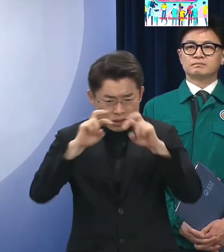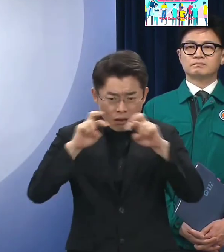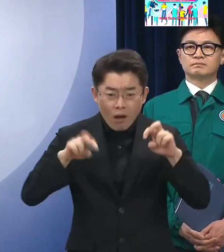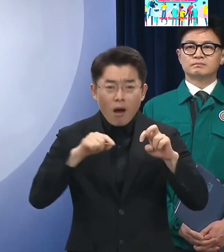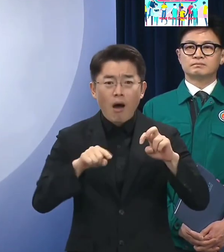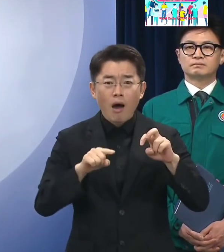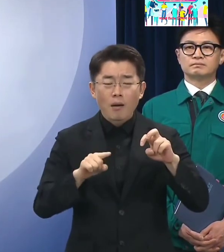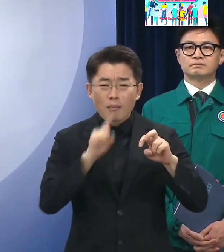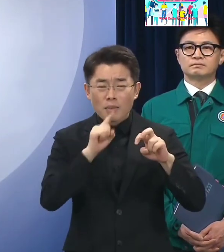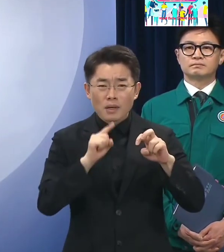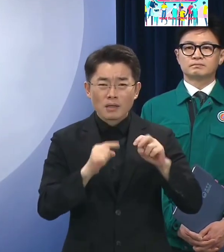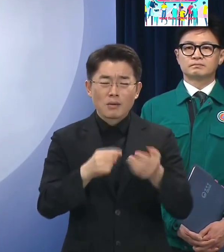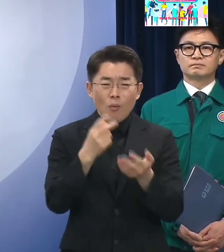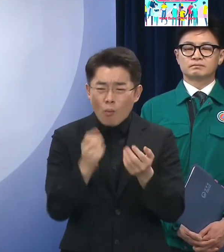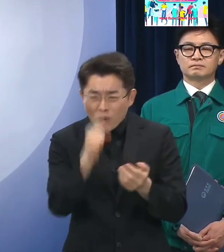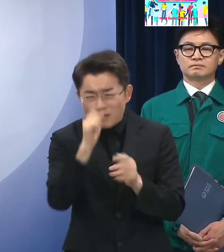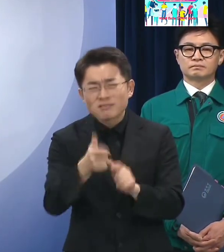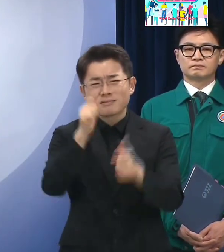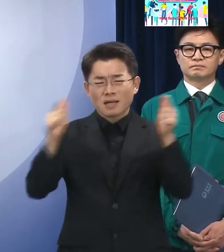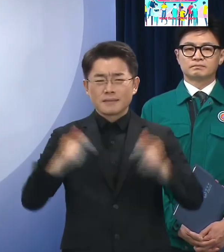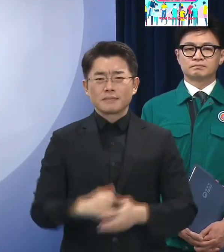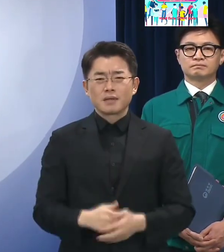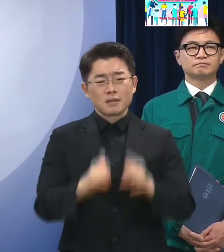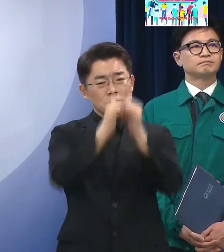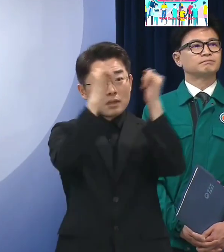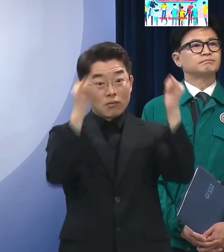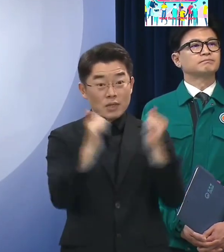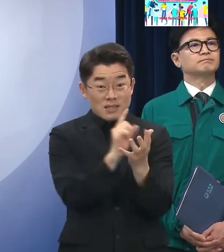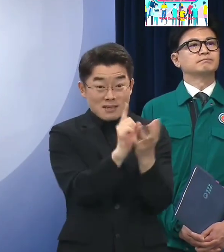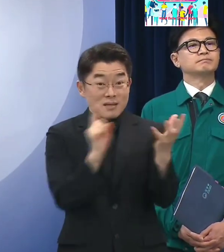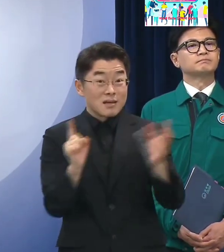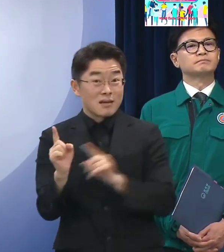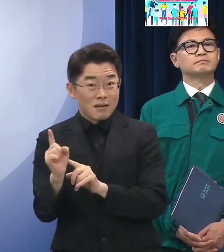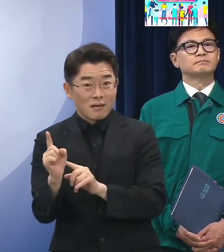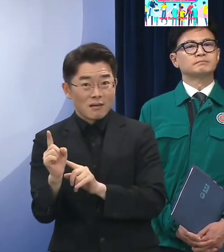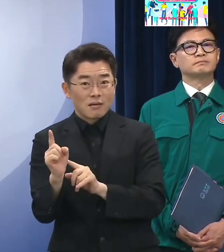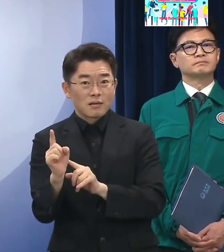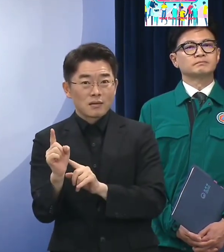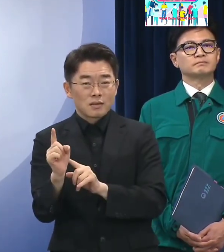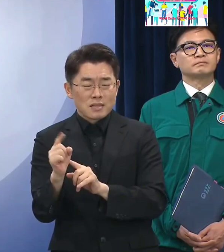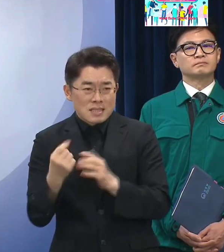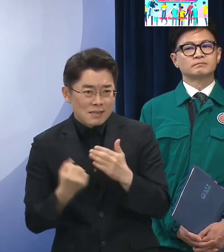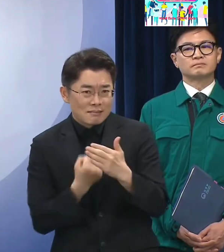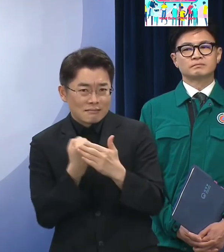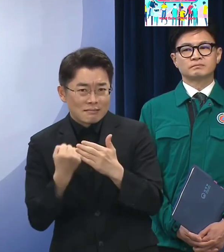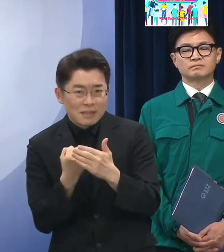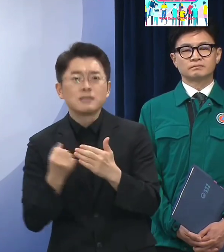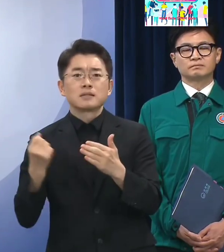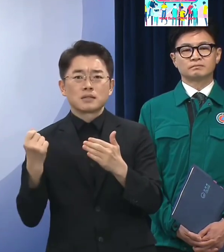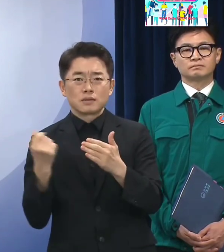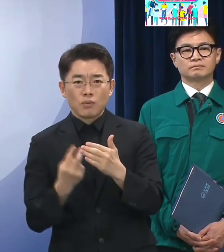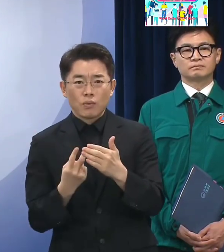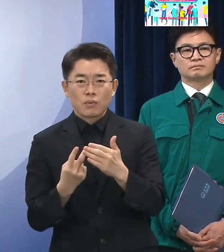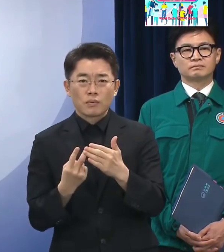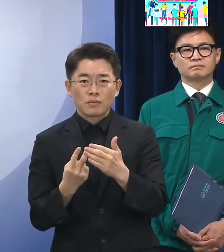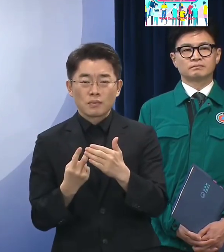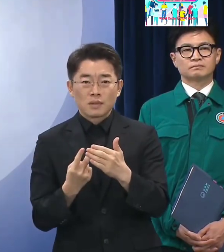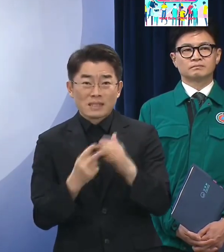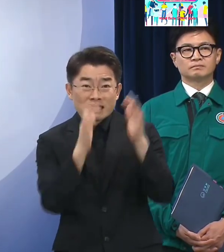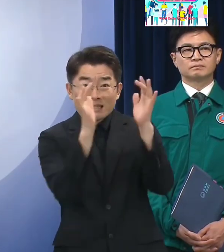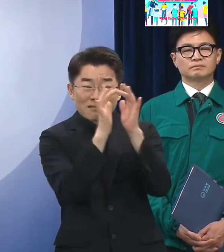분석이 나오고 있습니다 사회적 소외계층 등 잠재적 범죄 요인이 다각적으로 존재하고